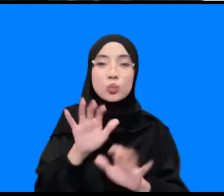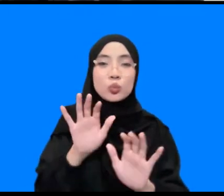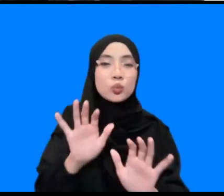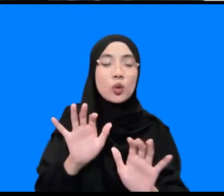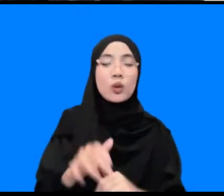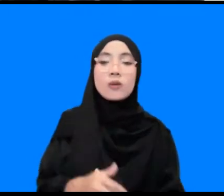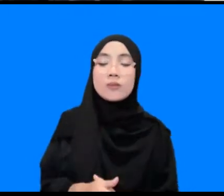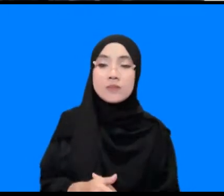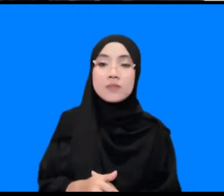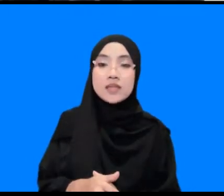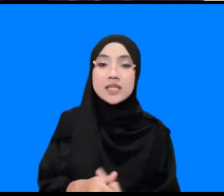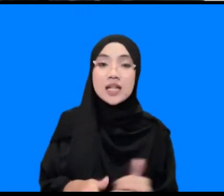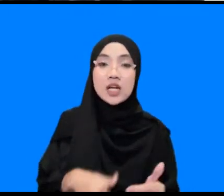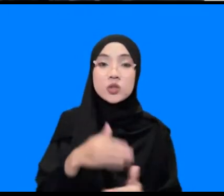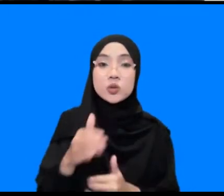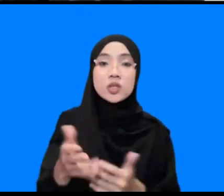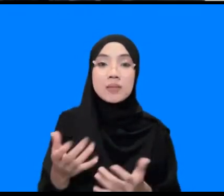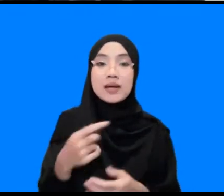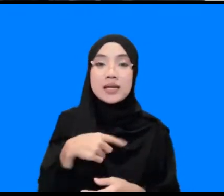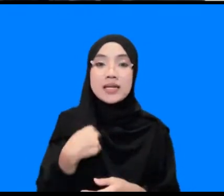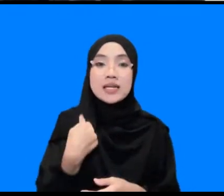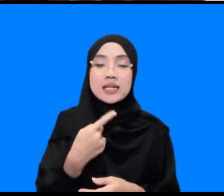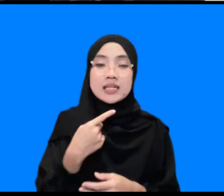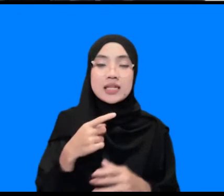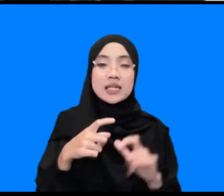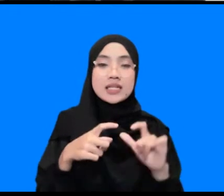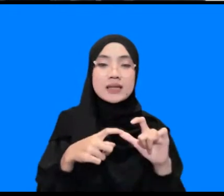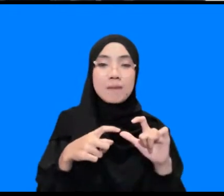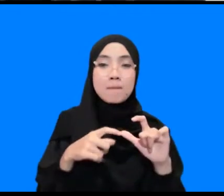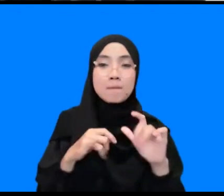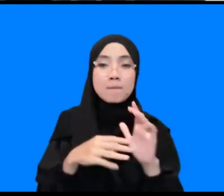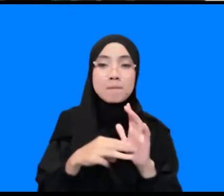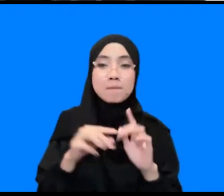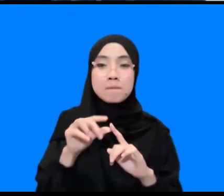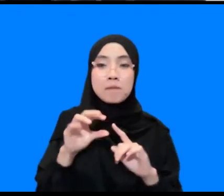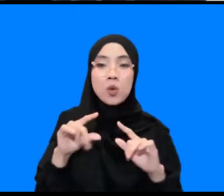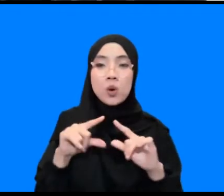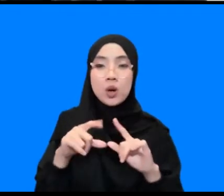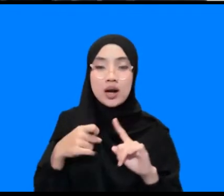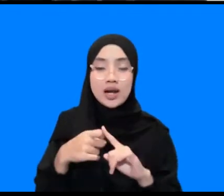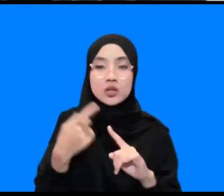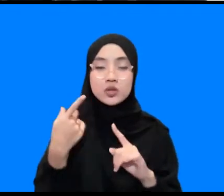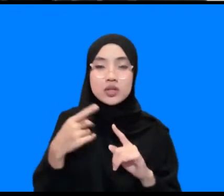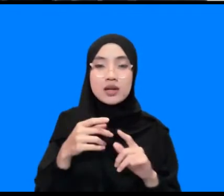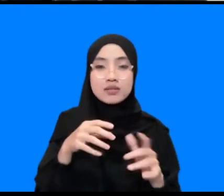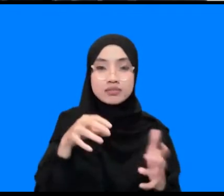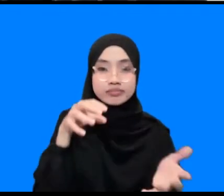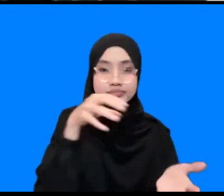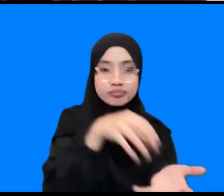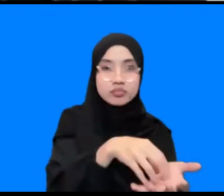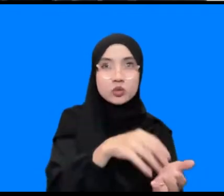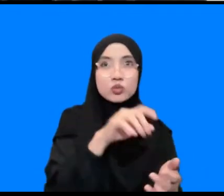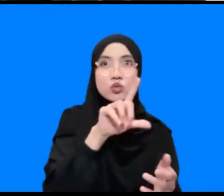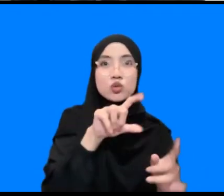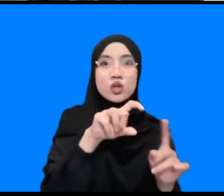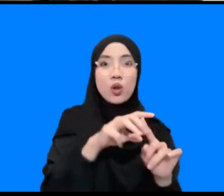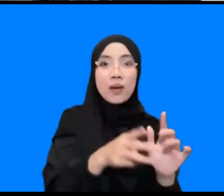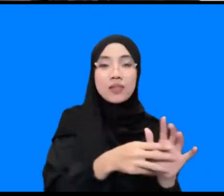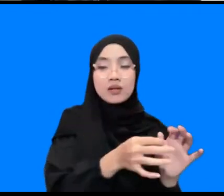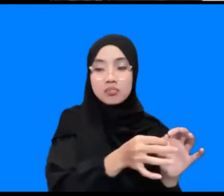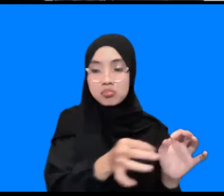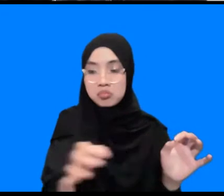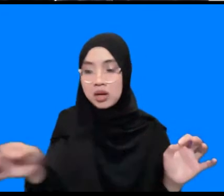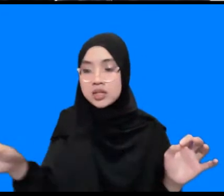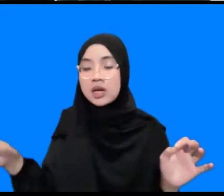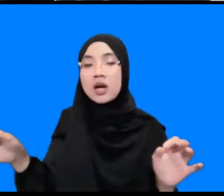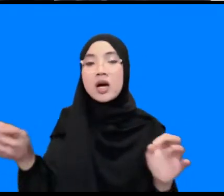kemudian kita di Sipora juga pernah pasang gitu sepanjang berapa 7 kilo tapi disitu juga